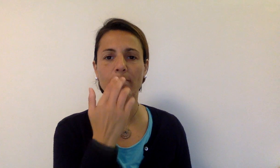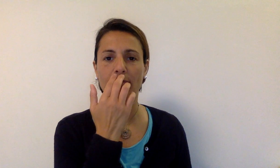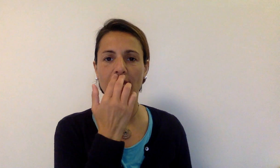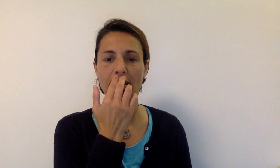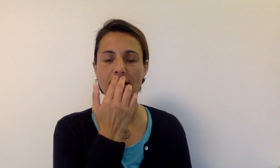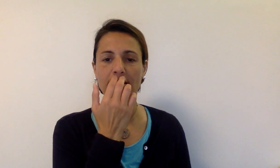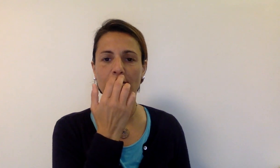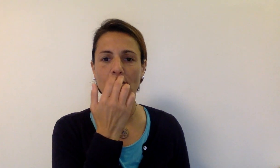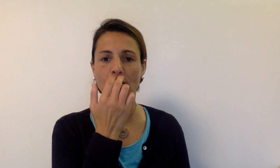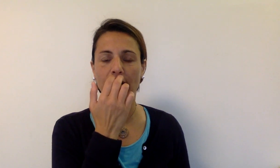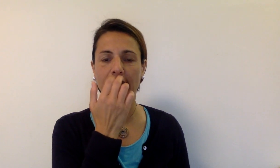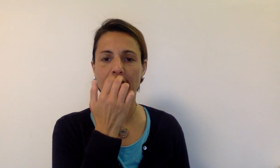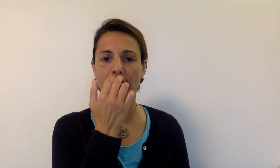Sotto il naso